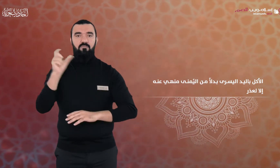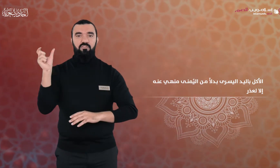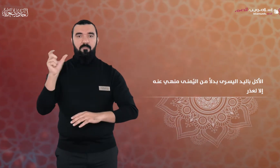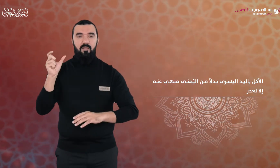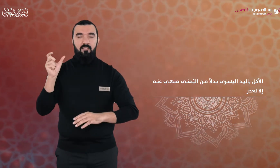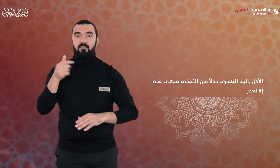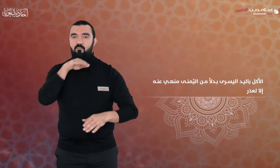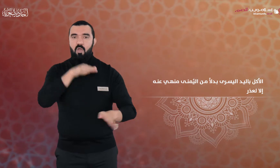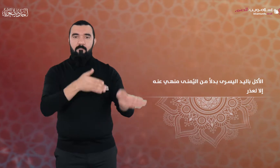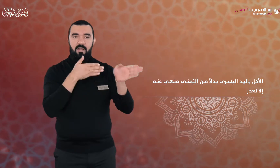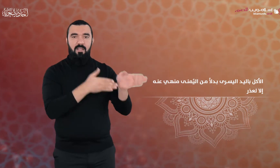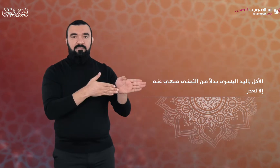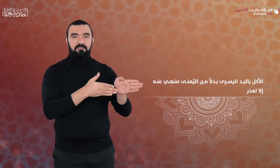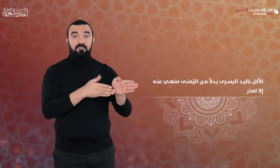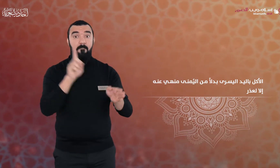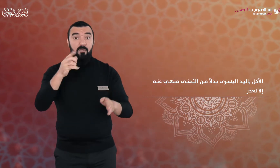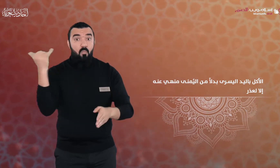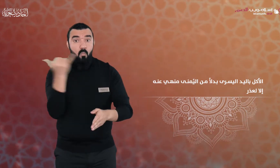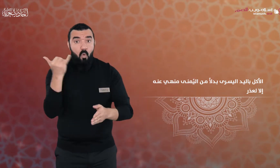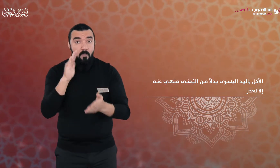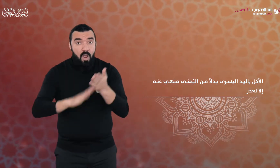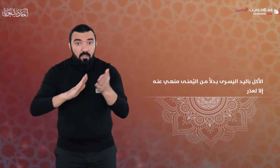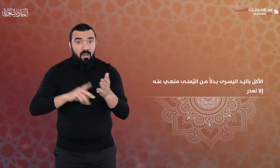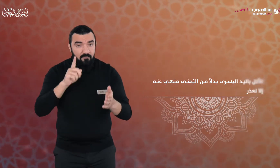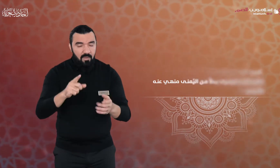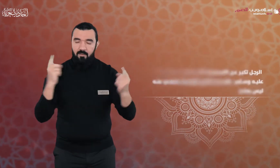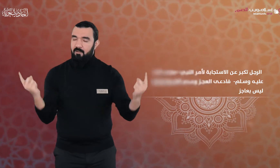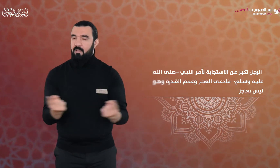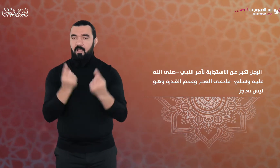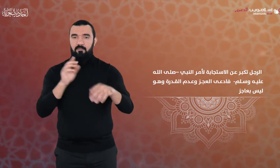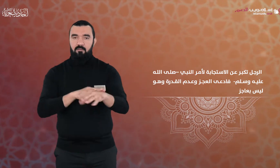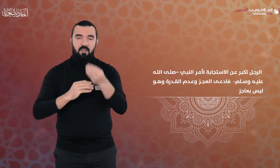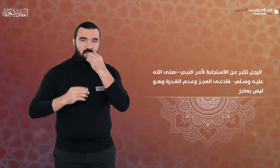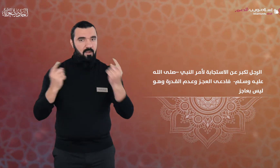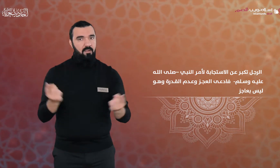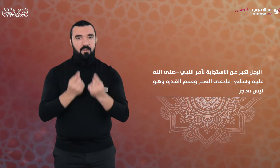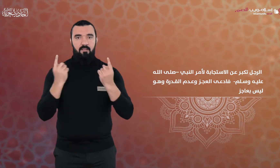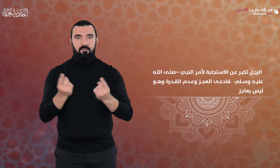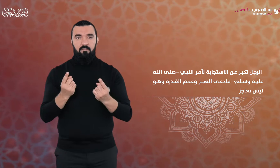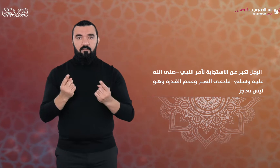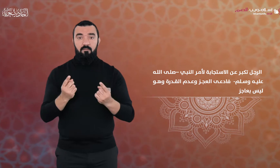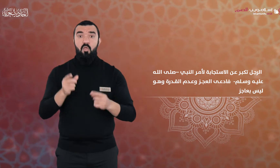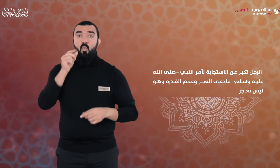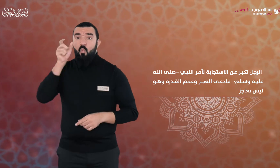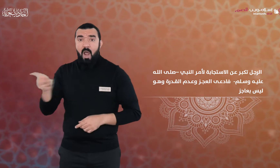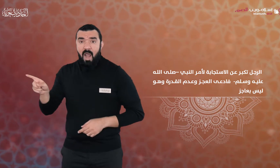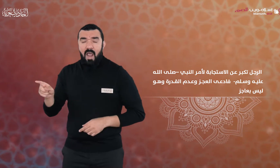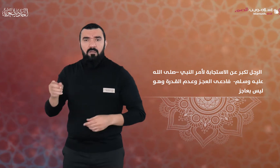إلا لعذر الرجل تكبر تكبر عن الاستجابة